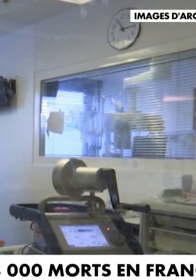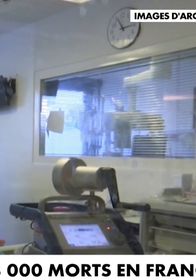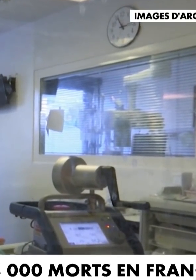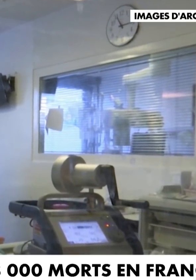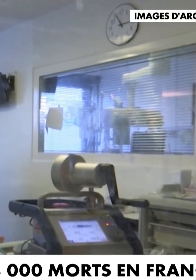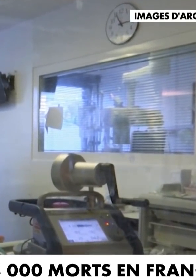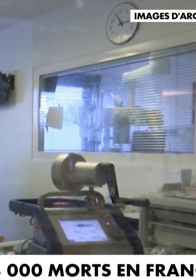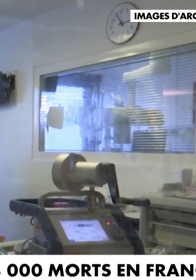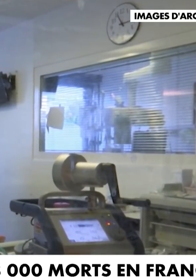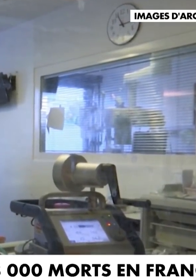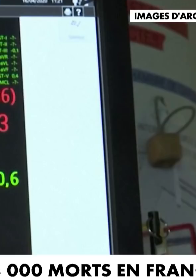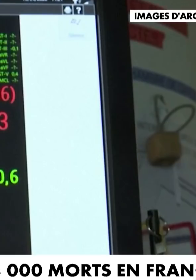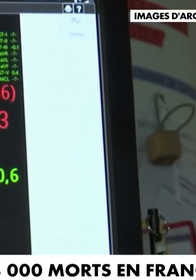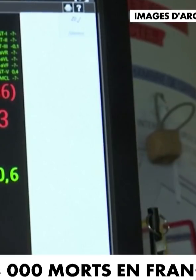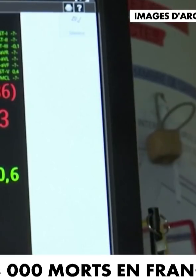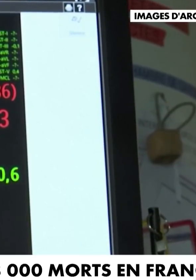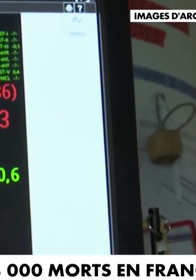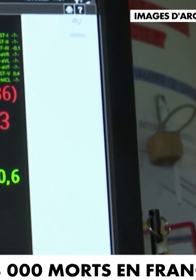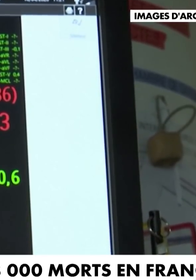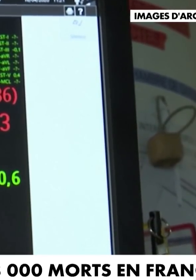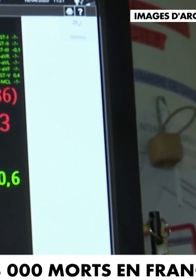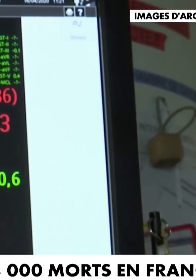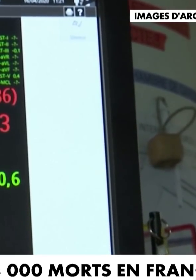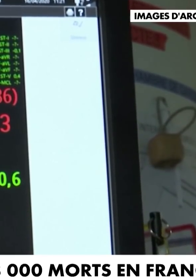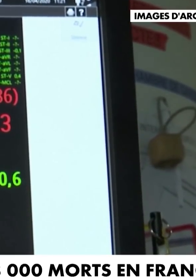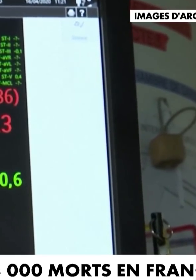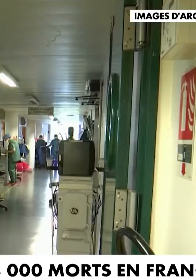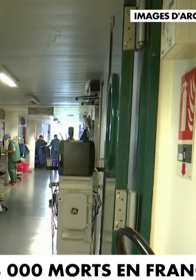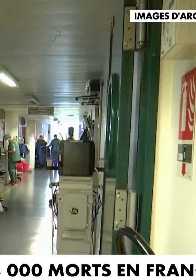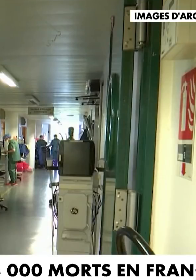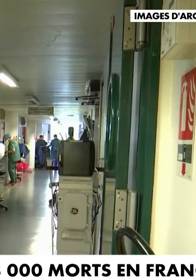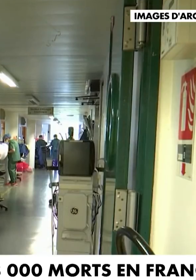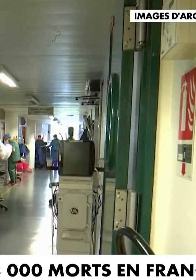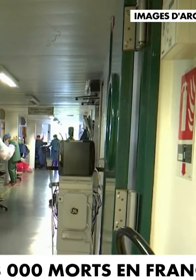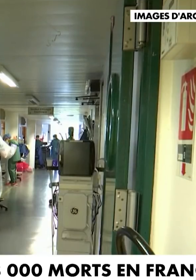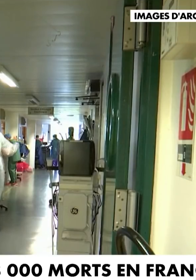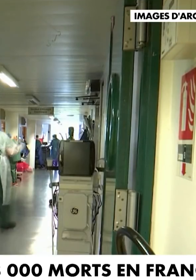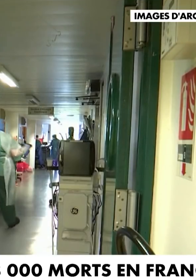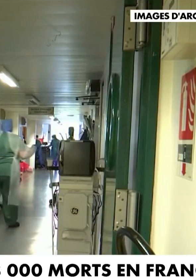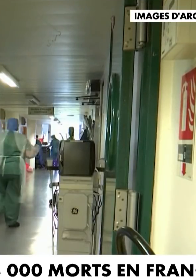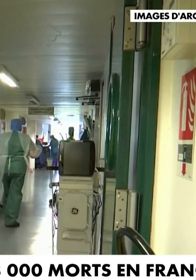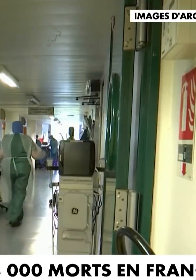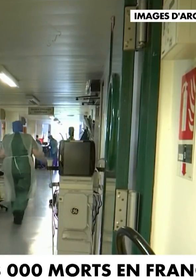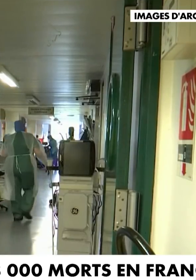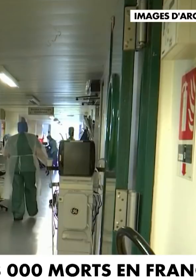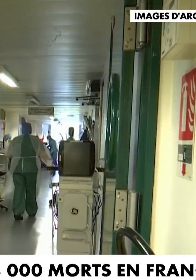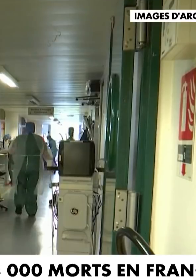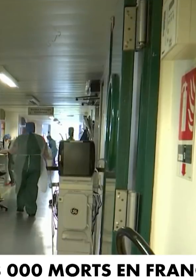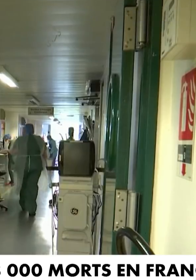5000 lits de réanimation. Depuis le 1er mars en France, au moins 17 920 personnes sont mortes du coronavirus.